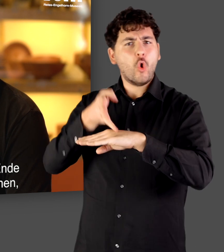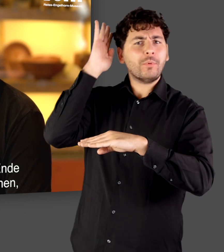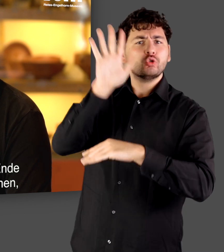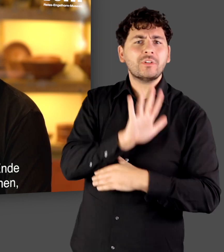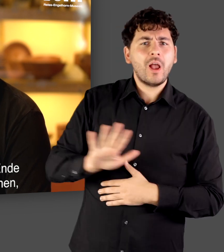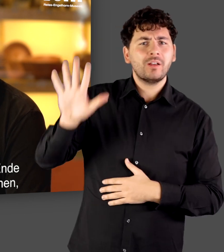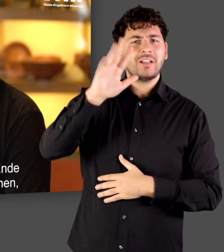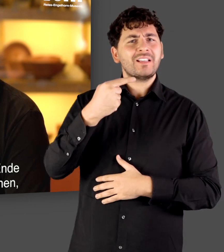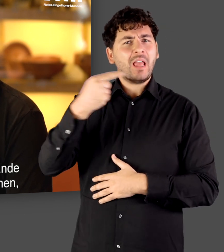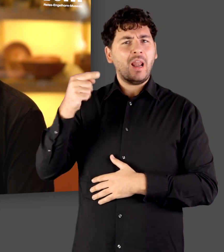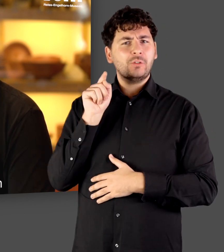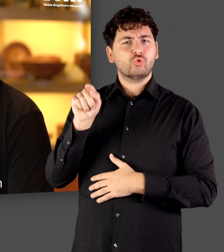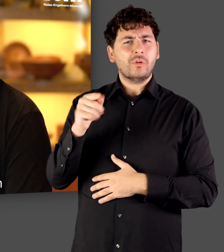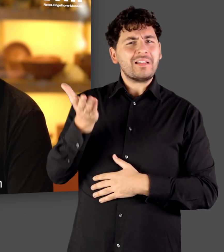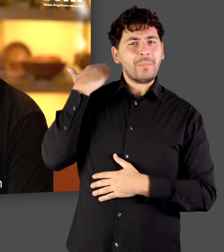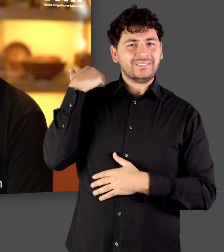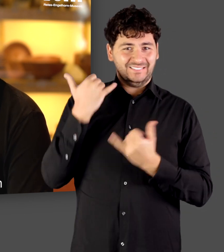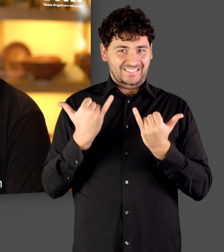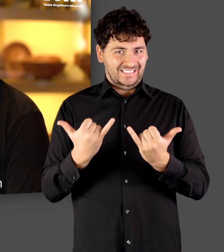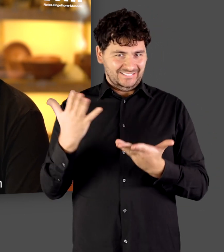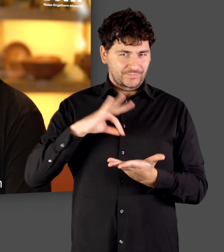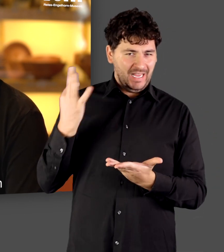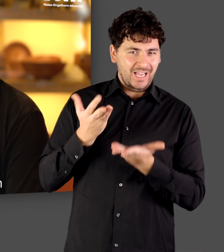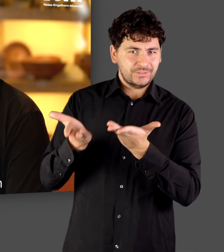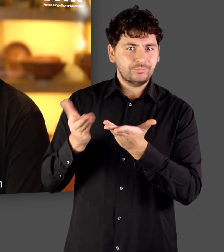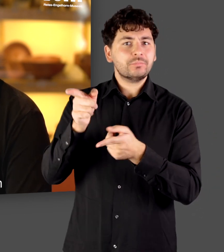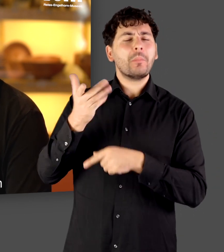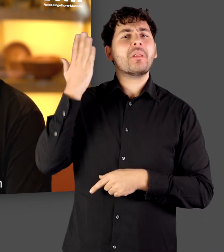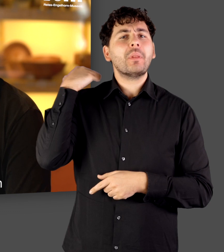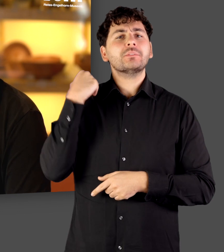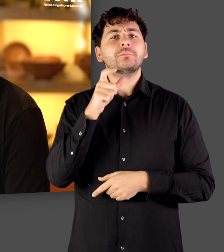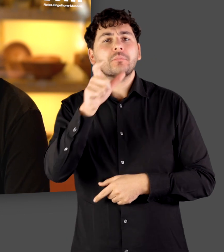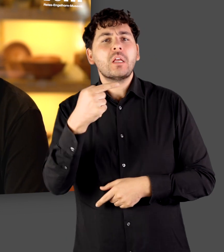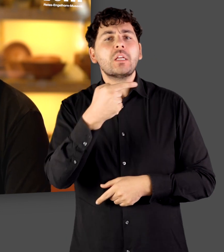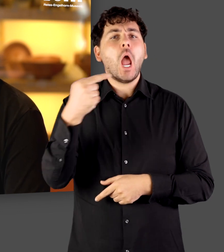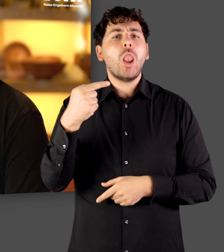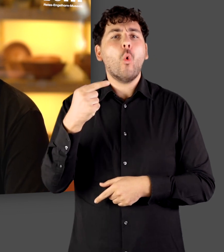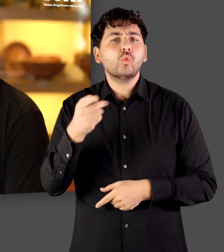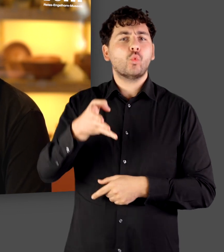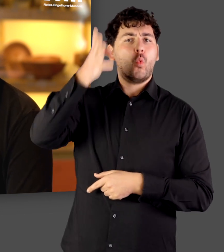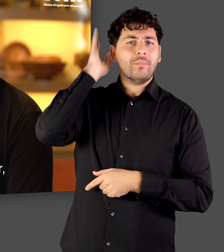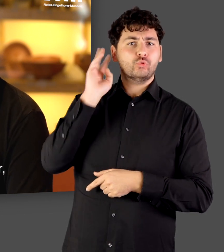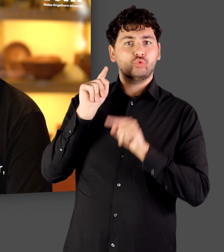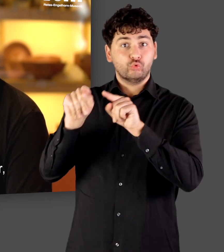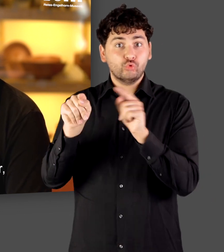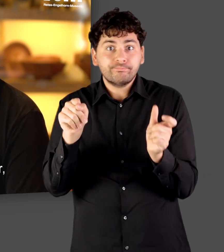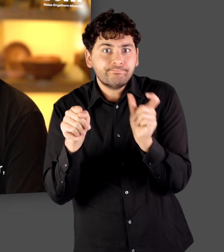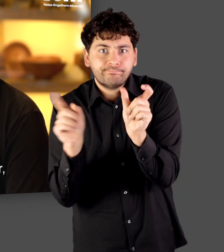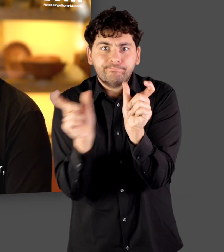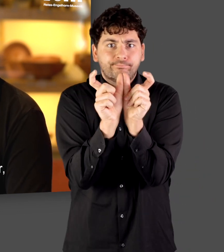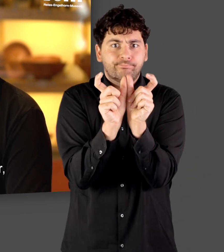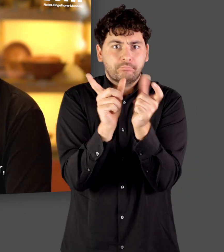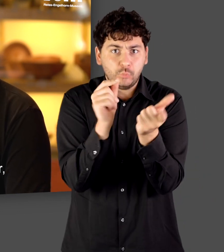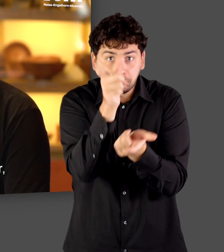Römischen Reichs im Gallischen, also was heute Frankreich ist, in Gallien, von der sogenannten gallo-römischen Bevölkerung. Also aus dem Begriff wird schon